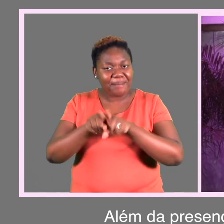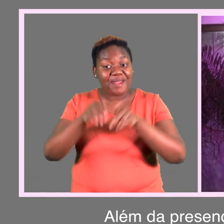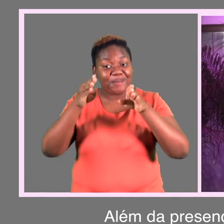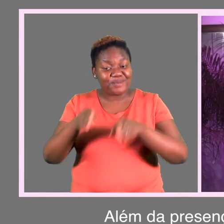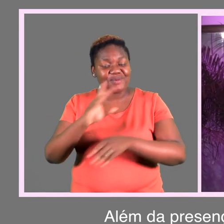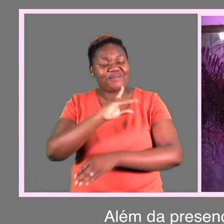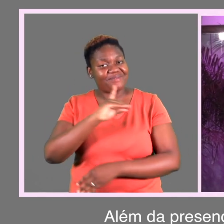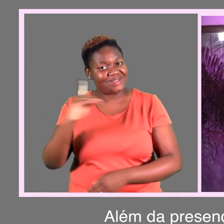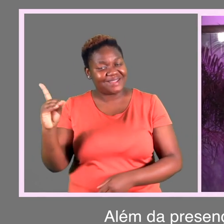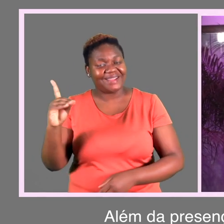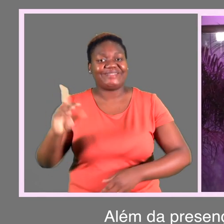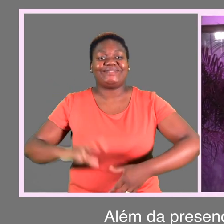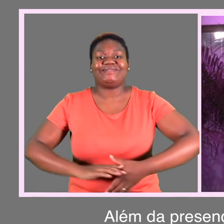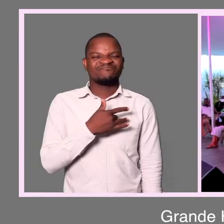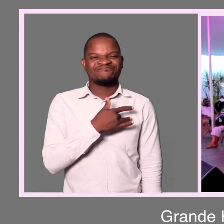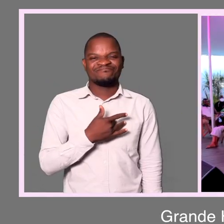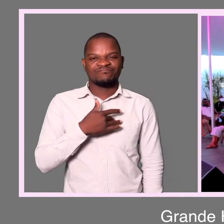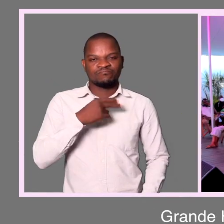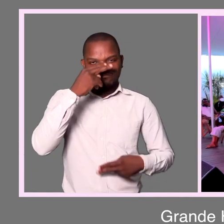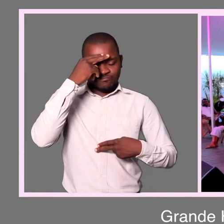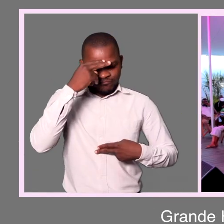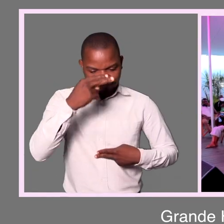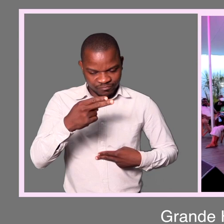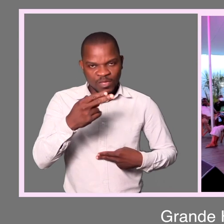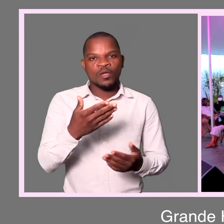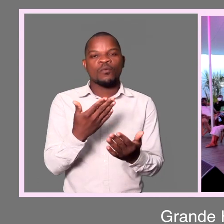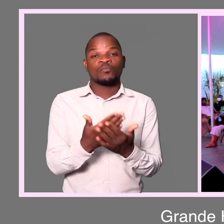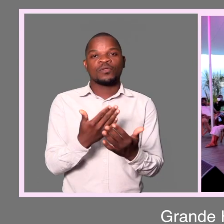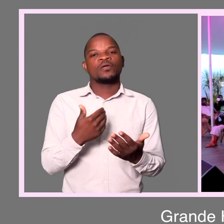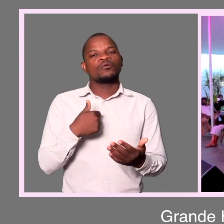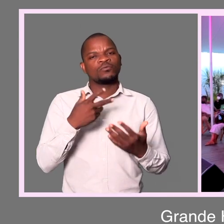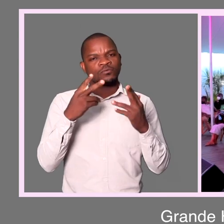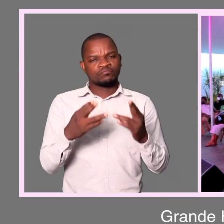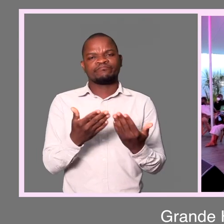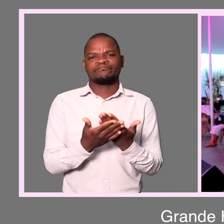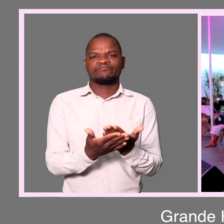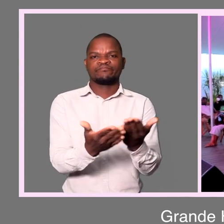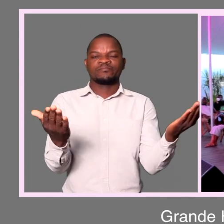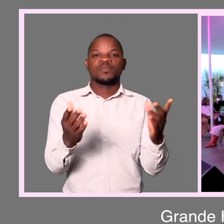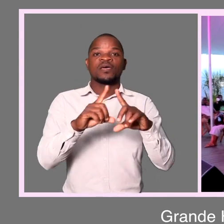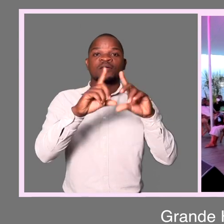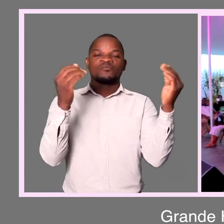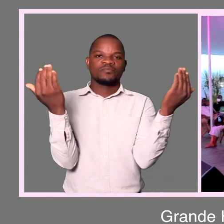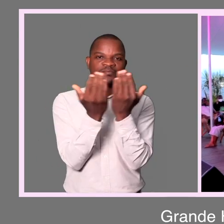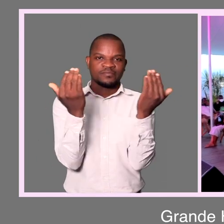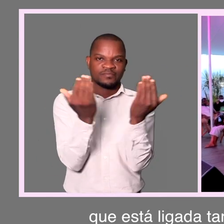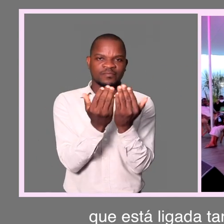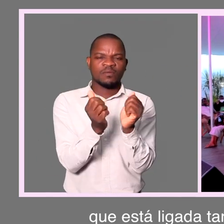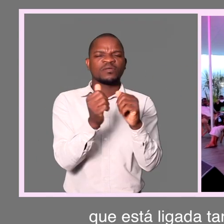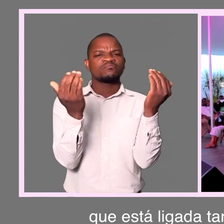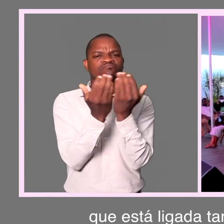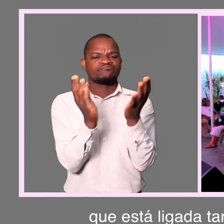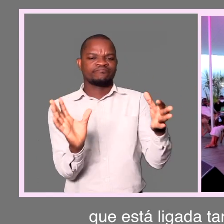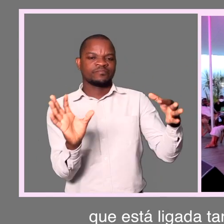peças também versam sobre a deficiência. Grande honra, porque também vou apresentar uma peça de teatro